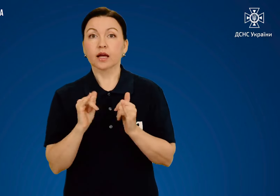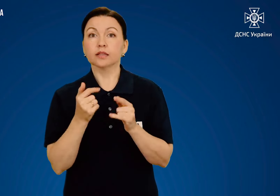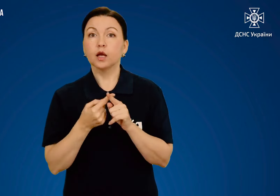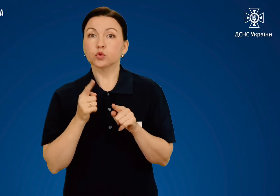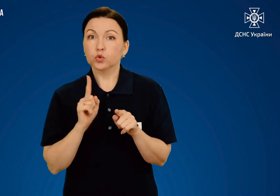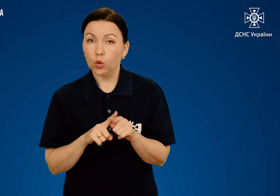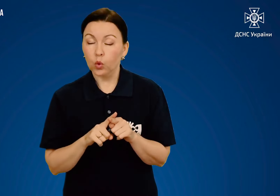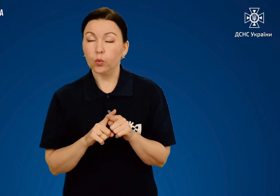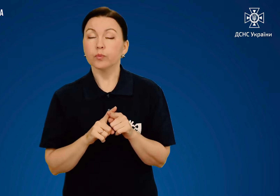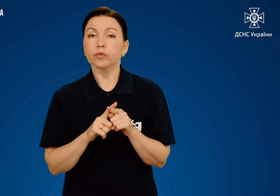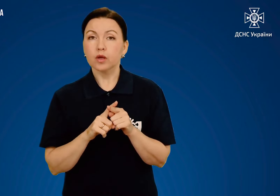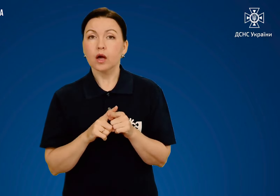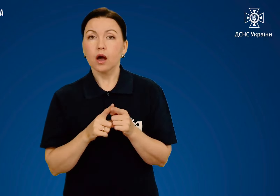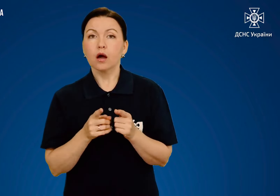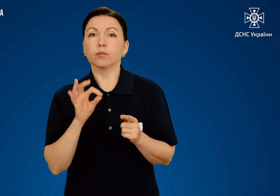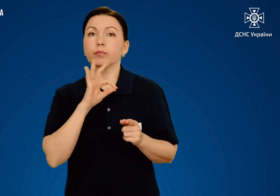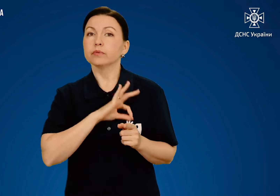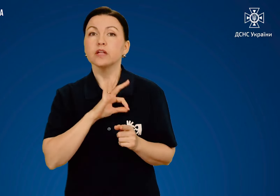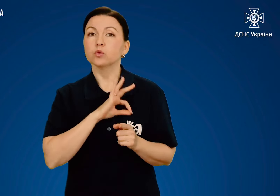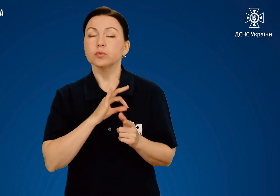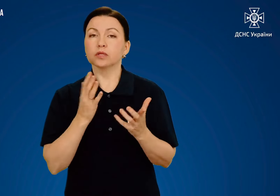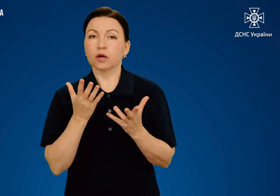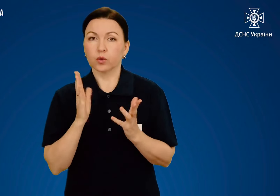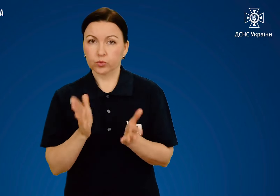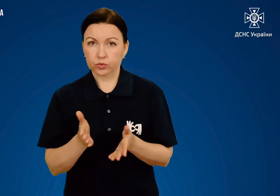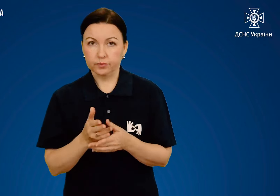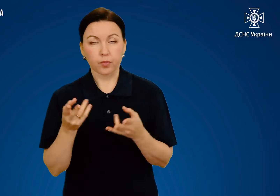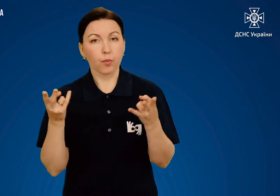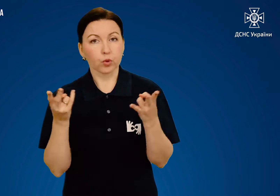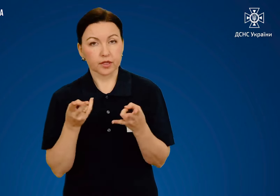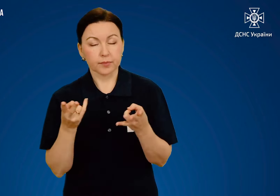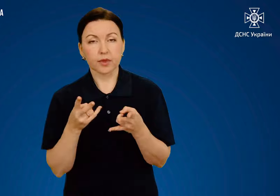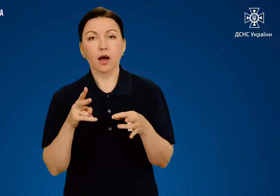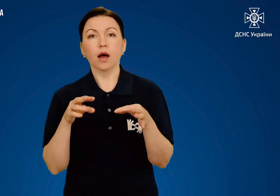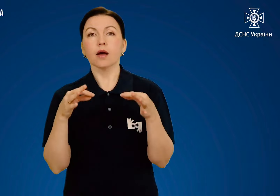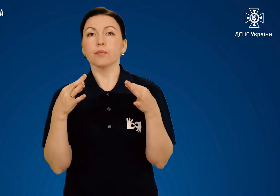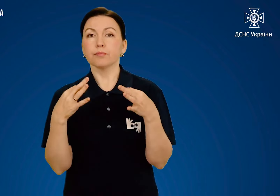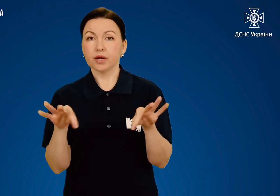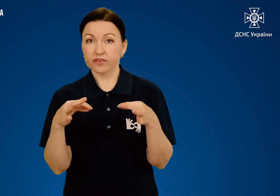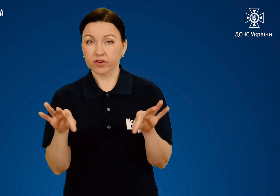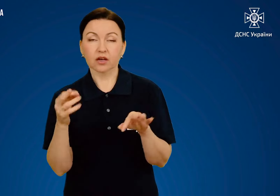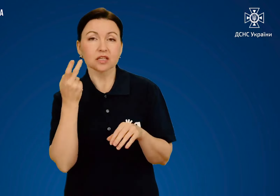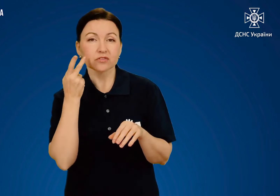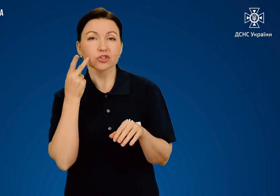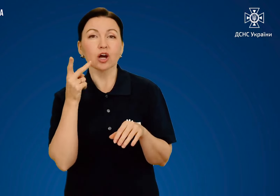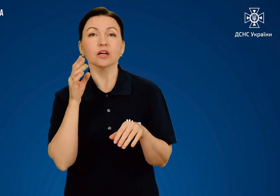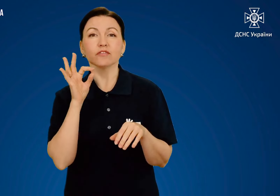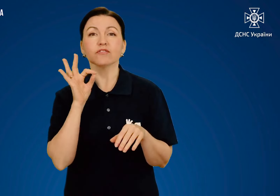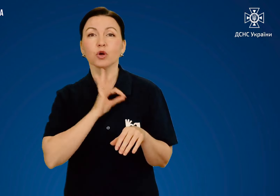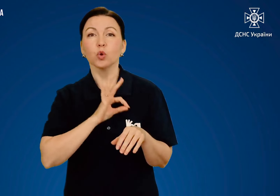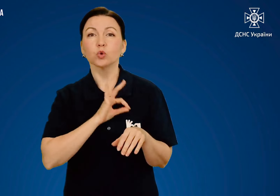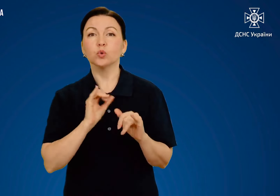Для цього вам може знадобитися Плівка, яку зазвичай використовують для